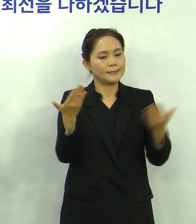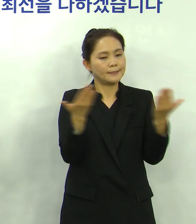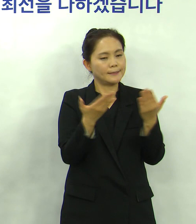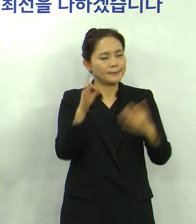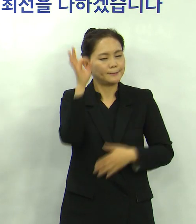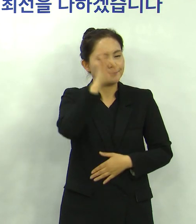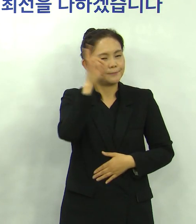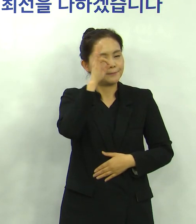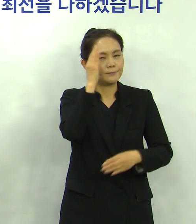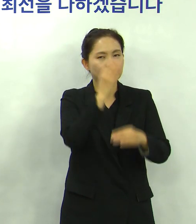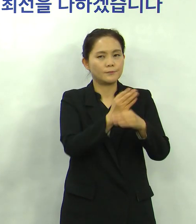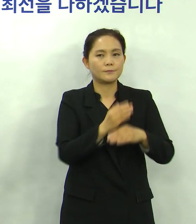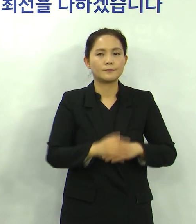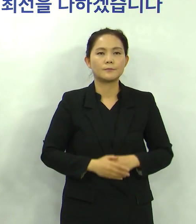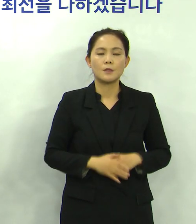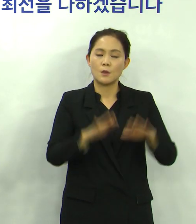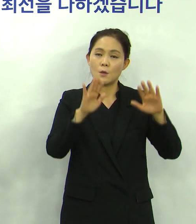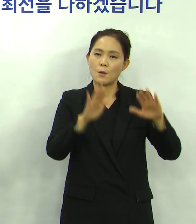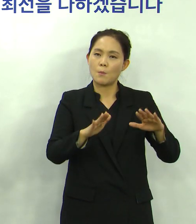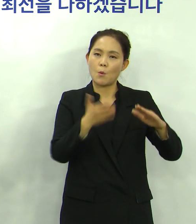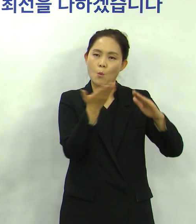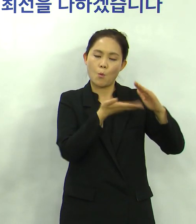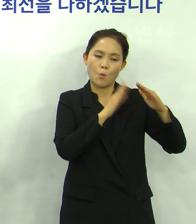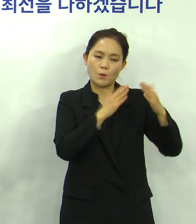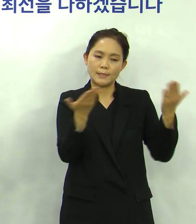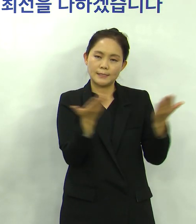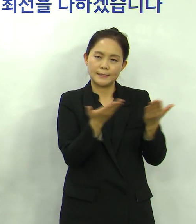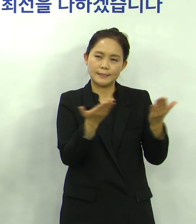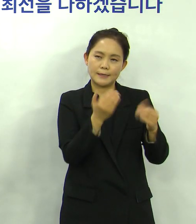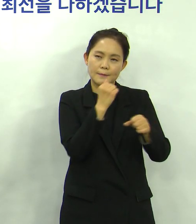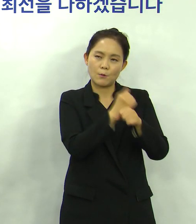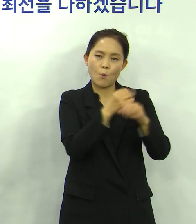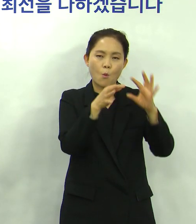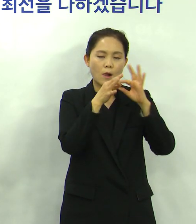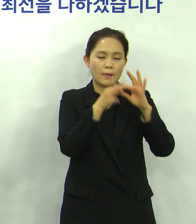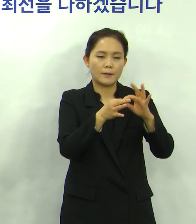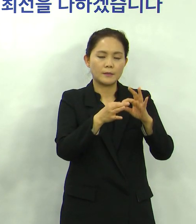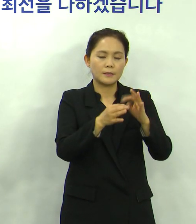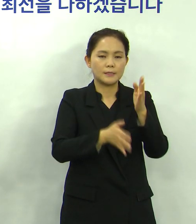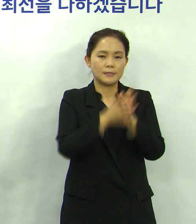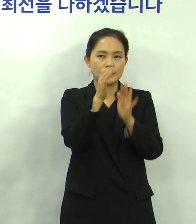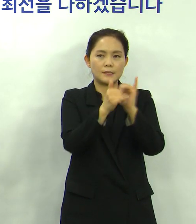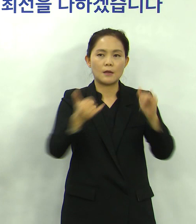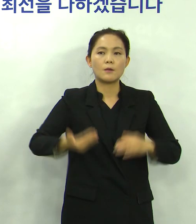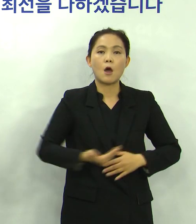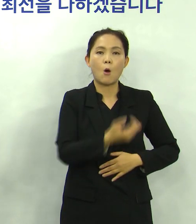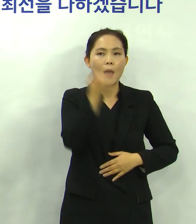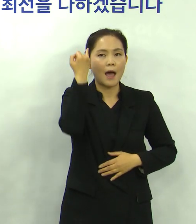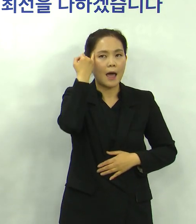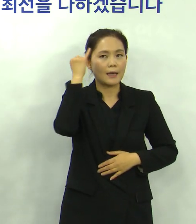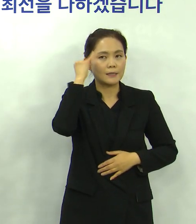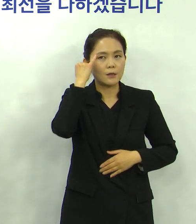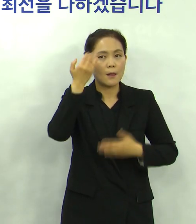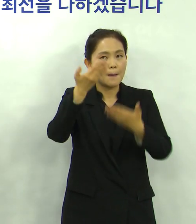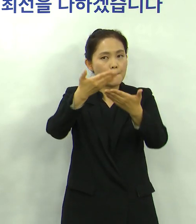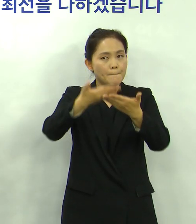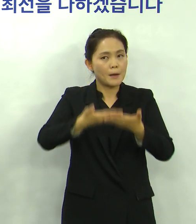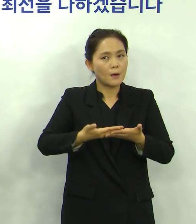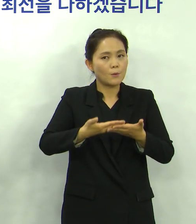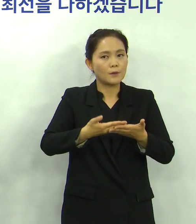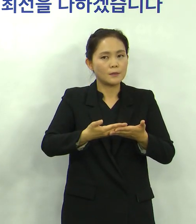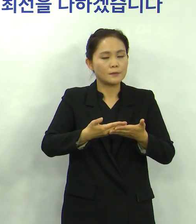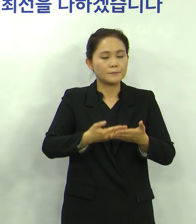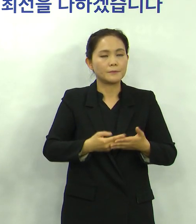검토하고 있습니다 이번 공공부분 일자리 마련과 관련해선 시민 여러분의 아이디어도 적극적으로